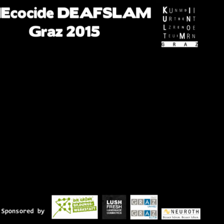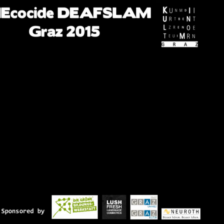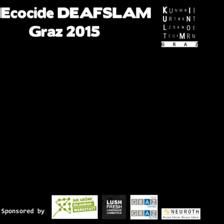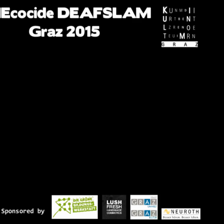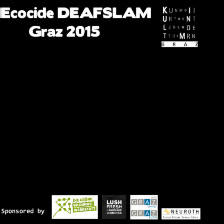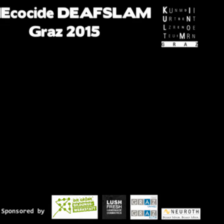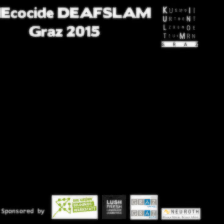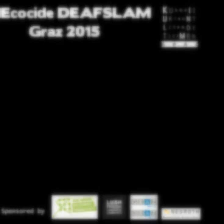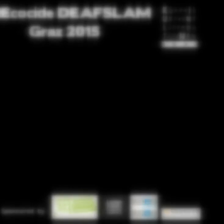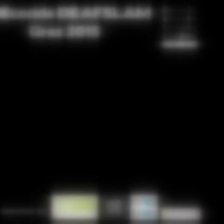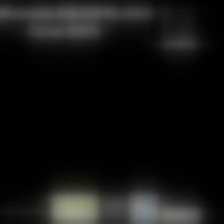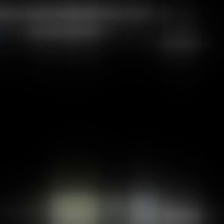Die ich Ich